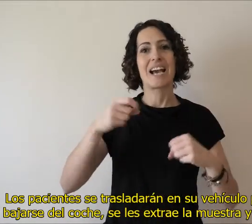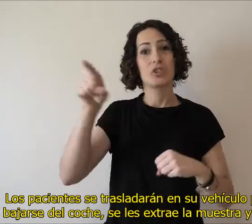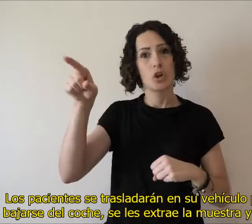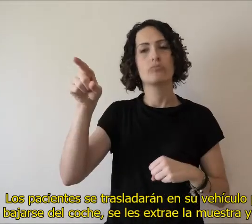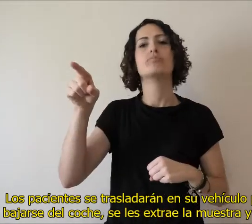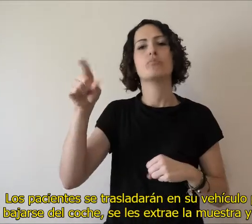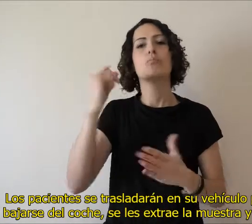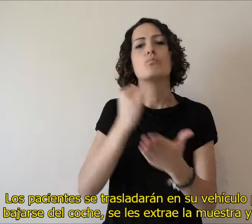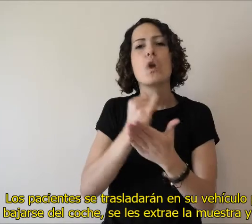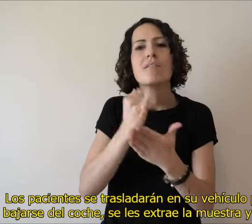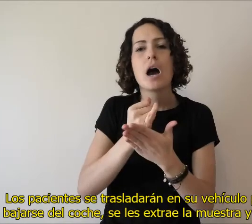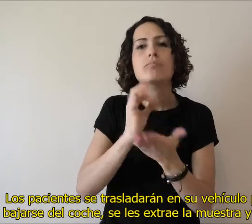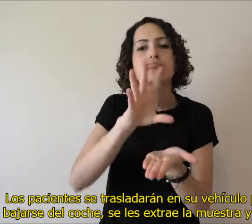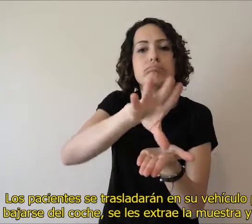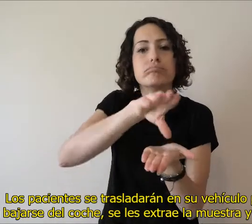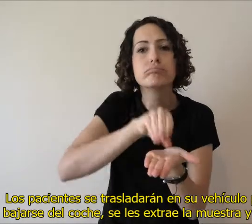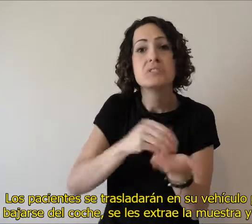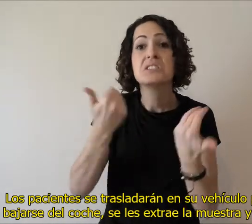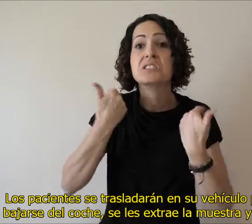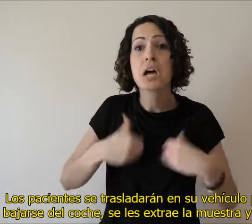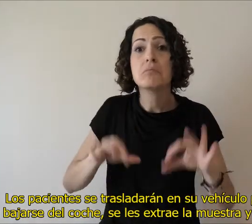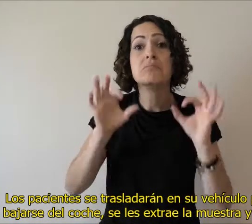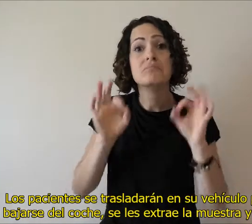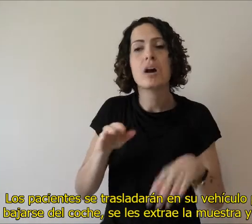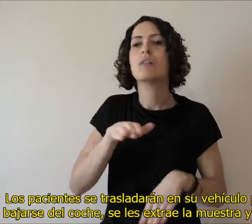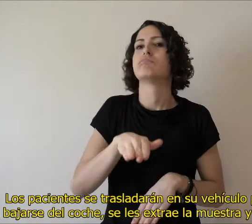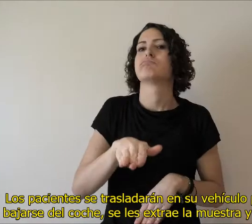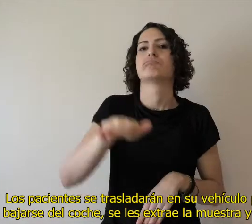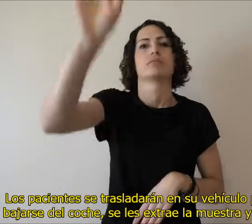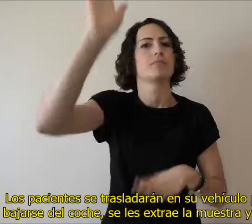del coche, se les extrae la muestra y se marcharán.